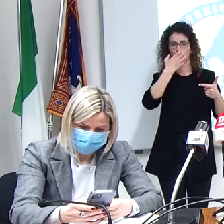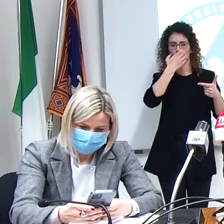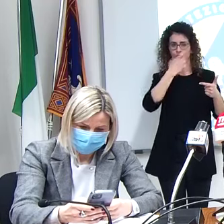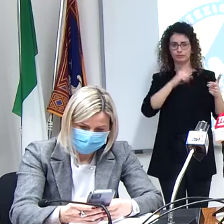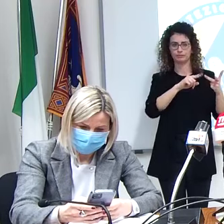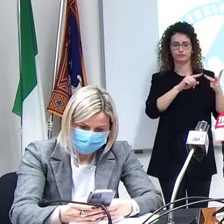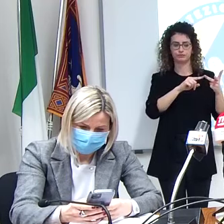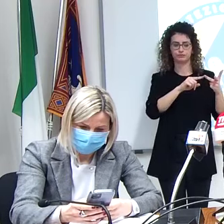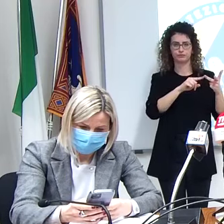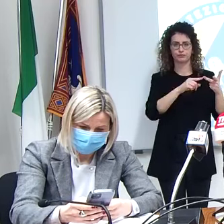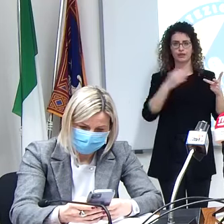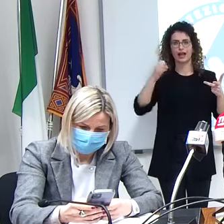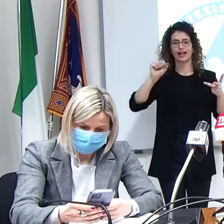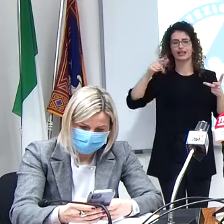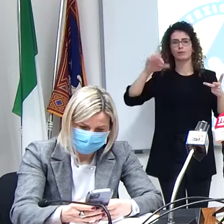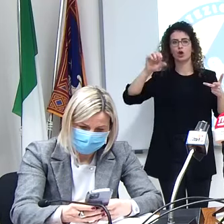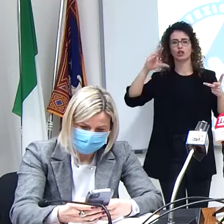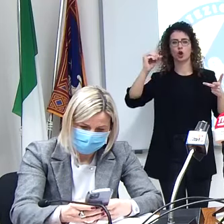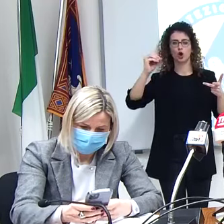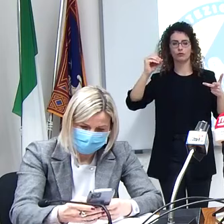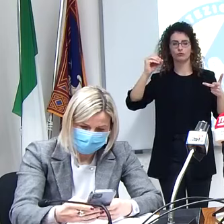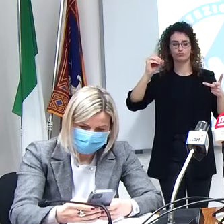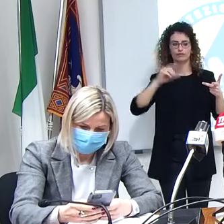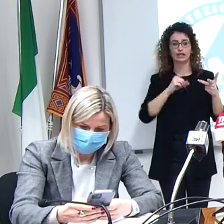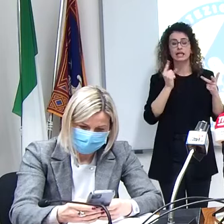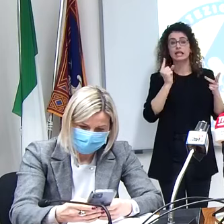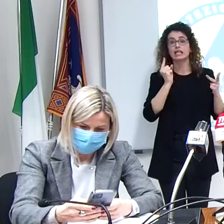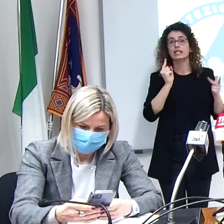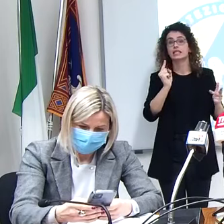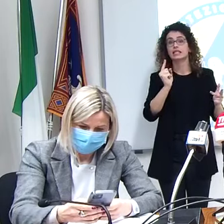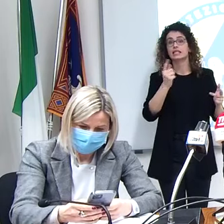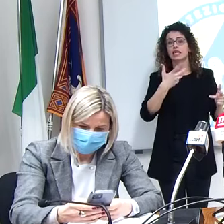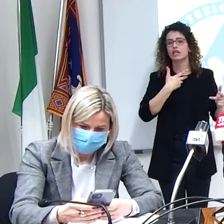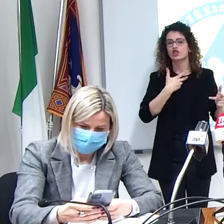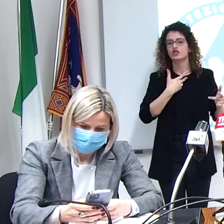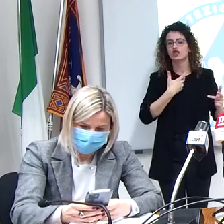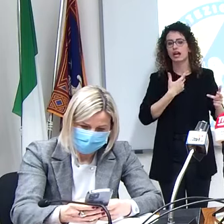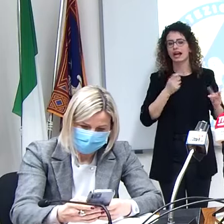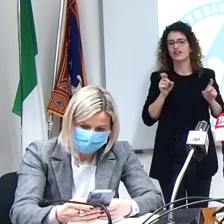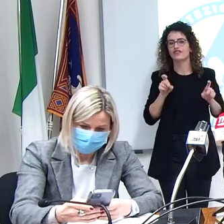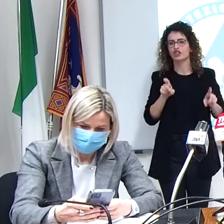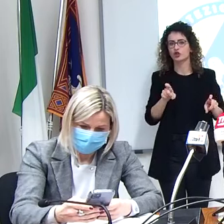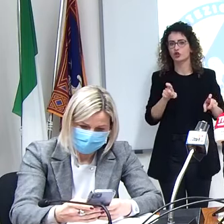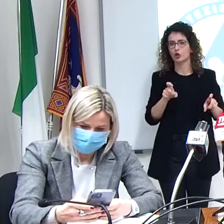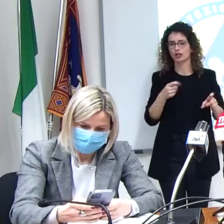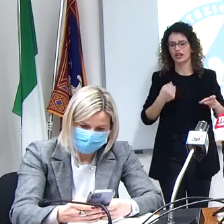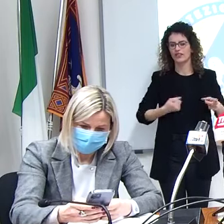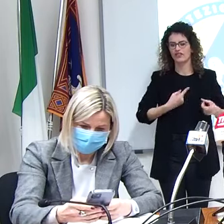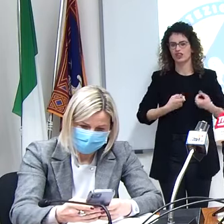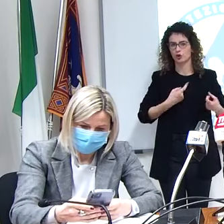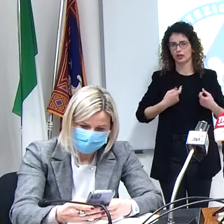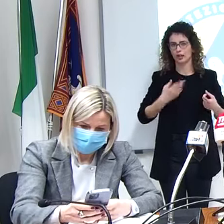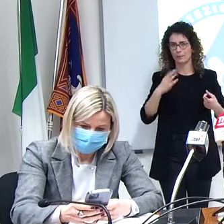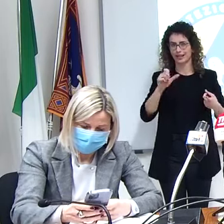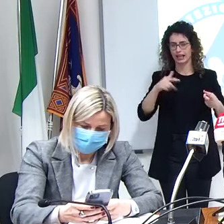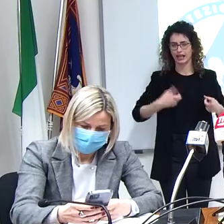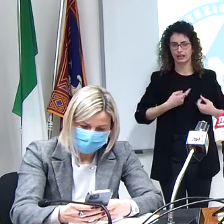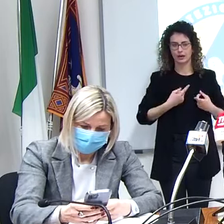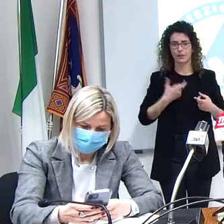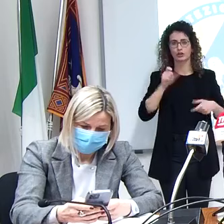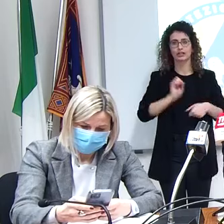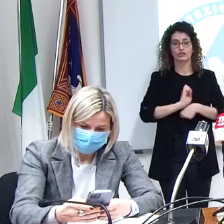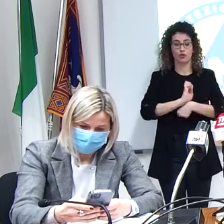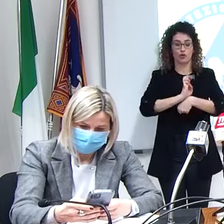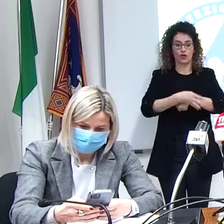gli antibiotici quando si ipotizza che ci sia un'infezione batterica perché il corona è un